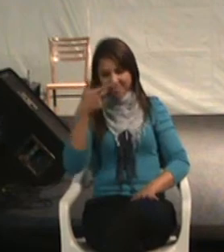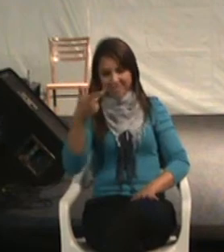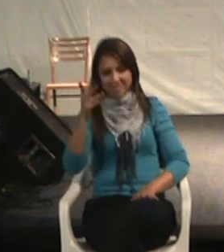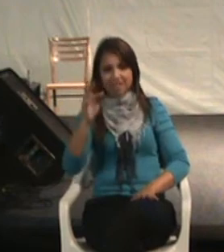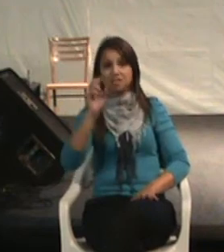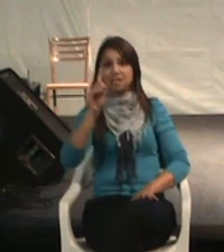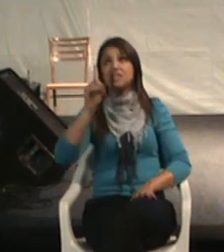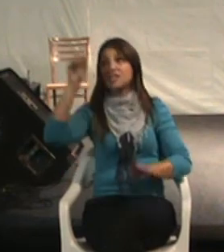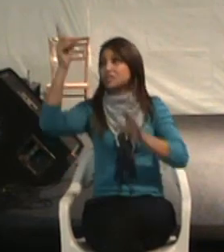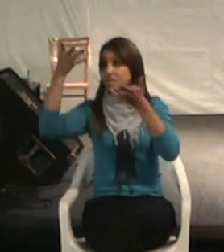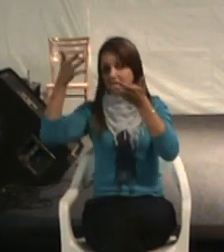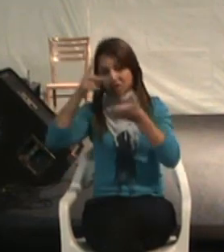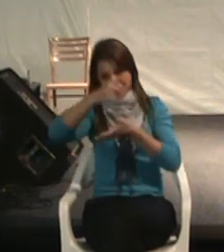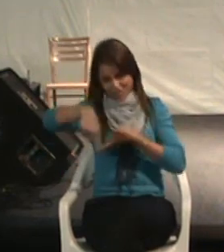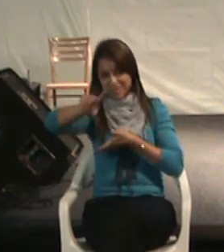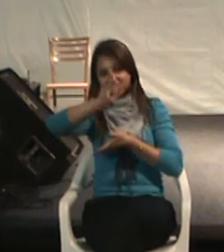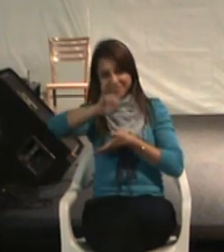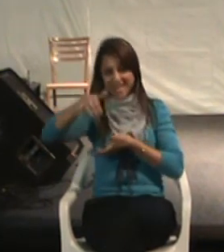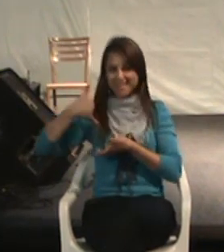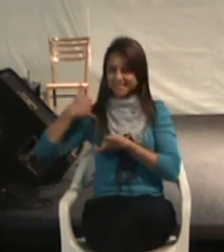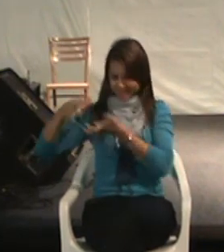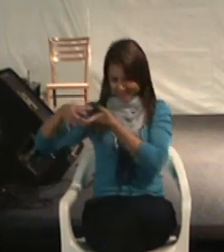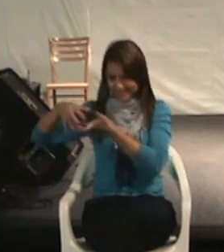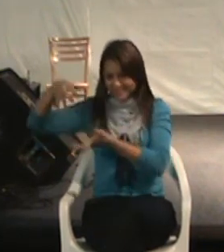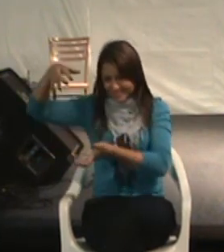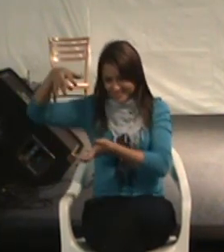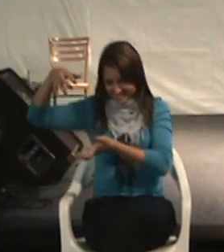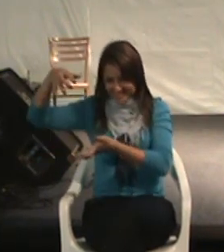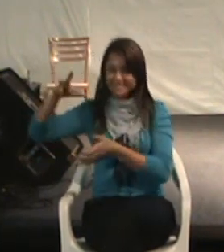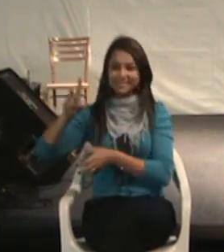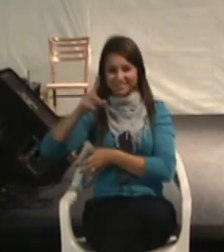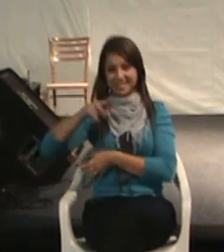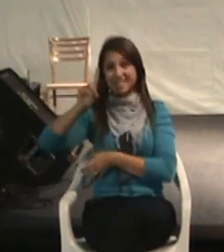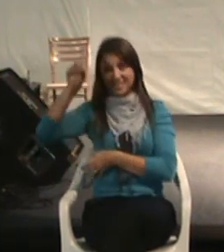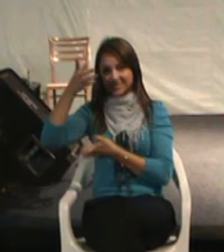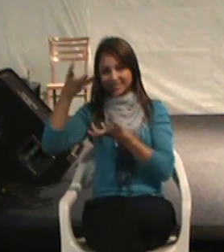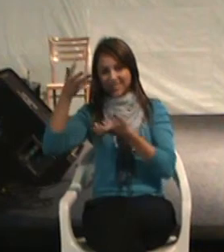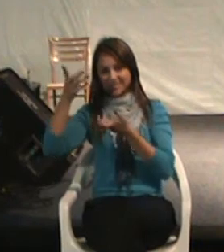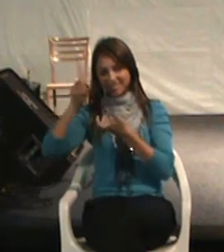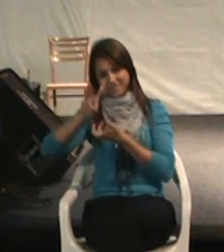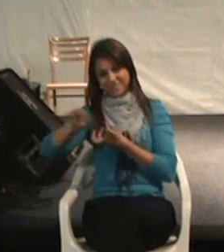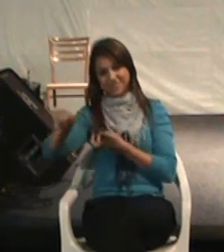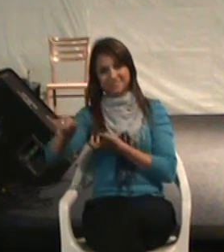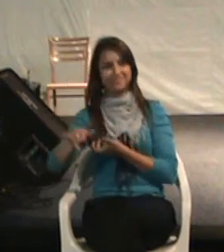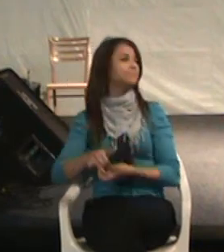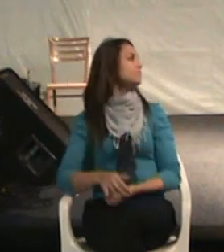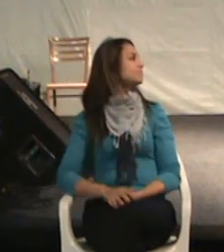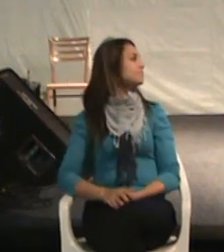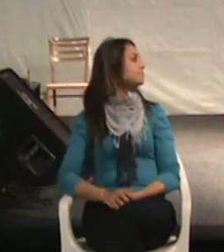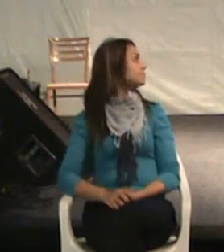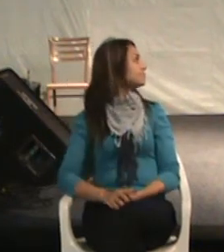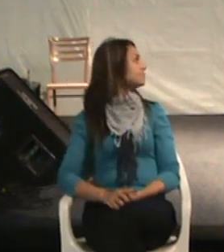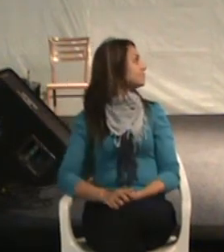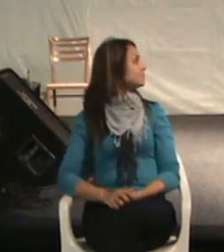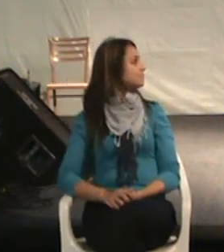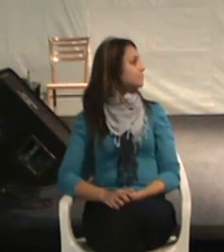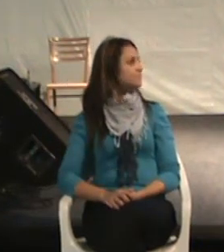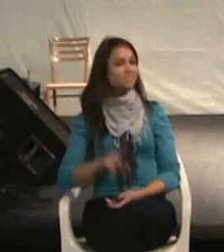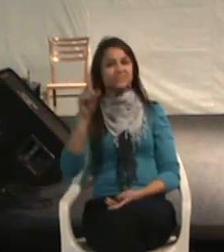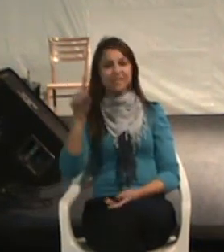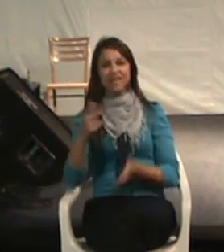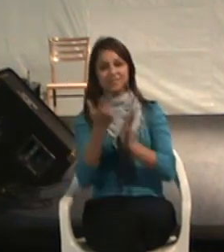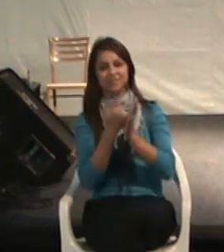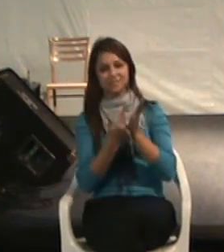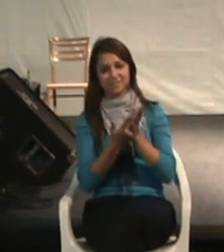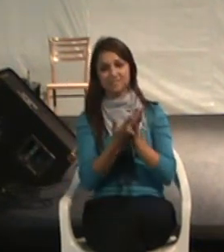Se Deus quiser, nós envelheceremos? Se Deus quiser. Ok? Estava falando disso aqui, é do desenho